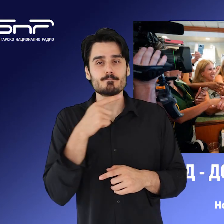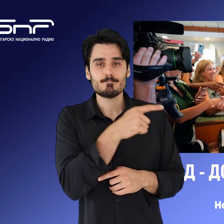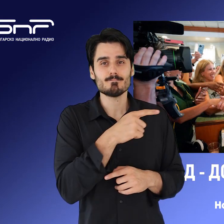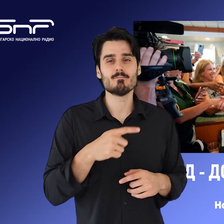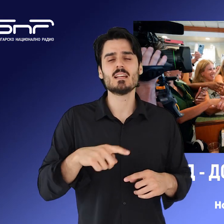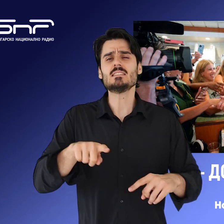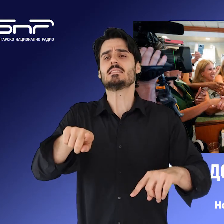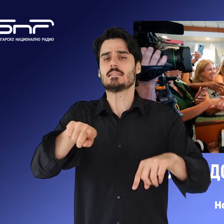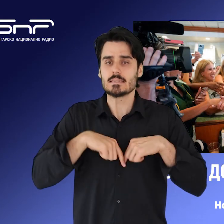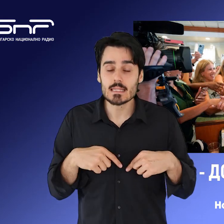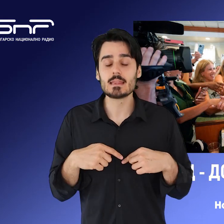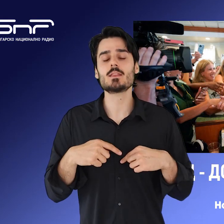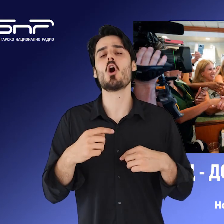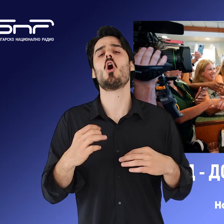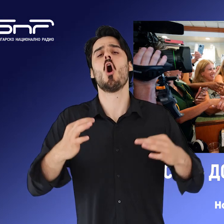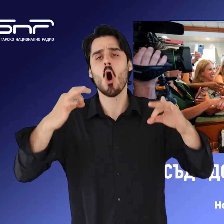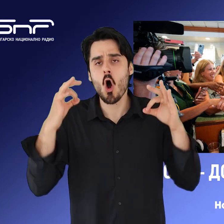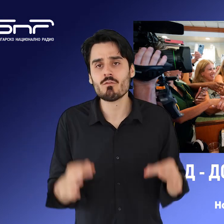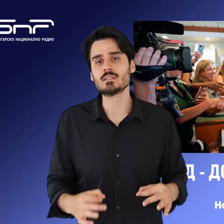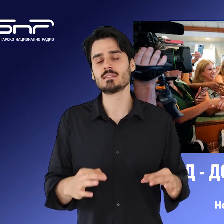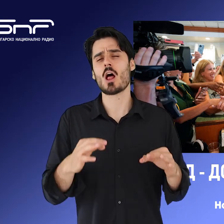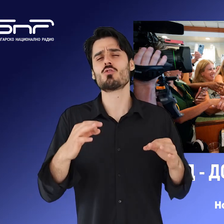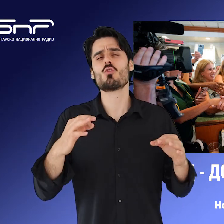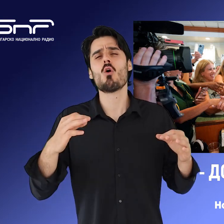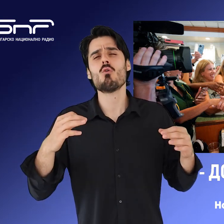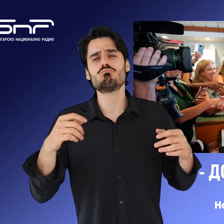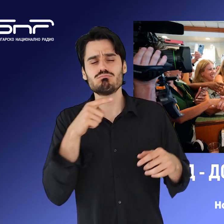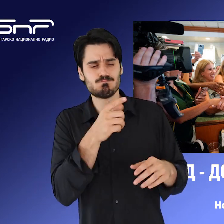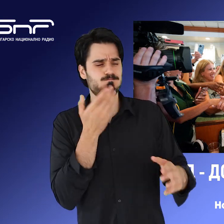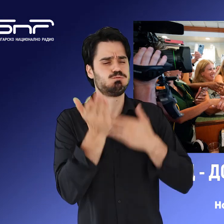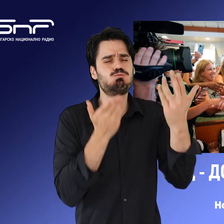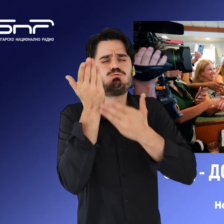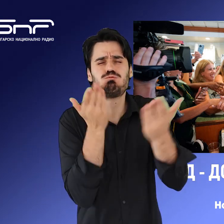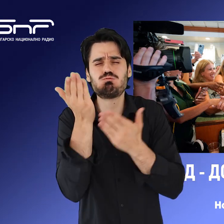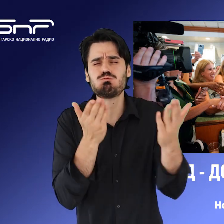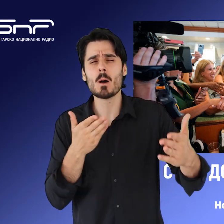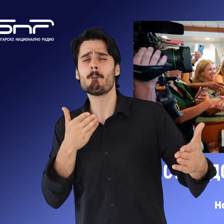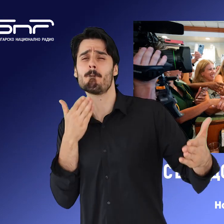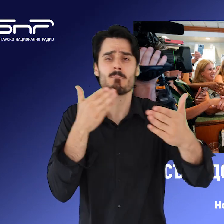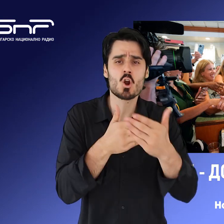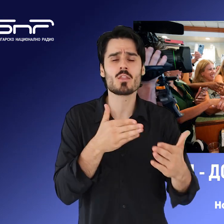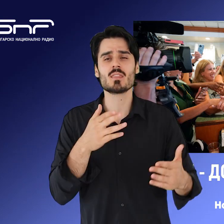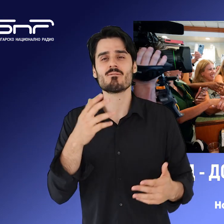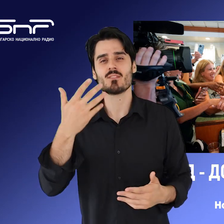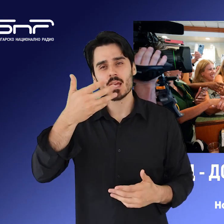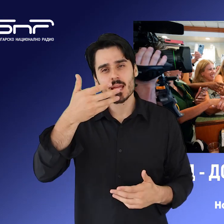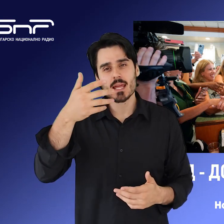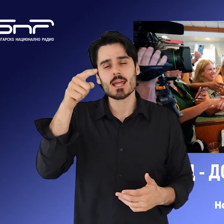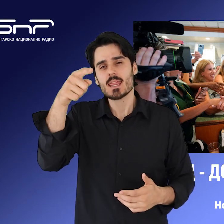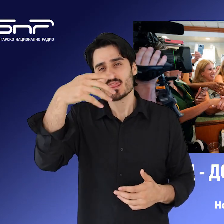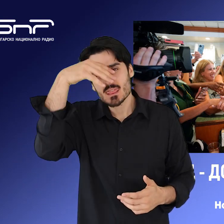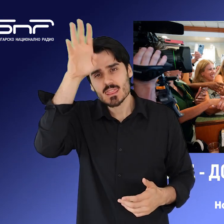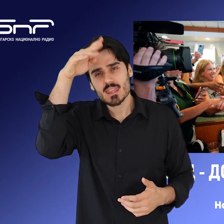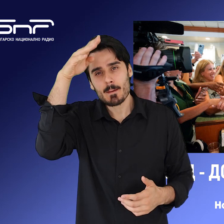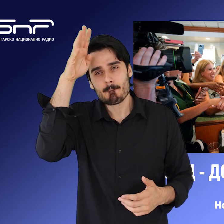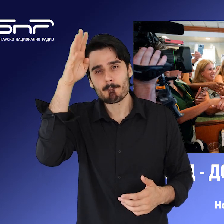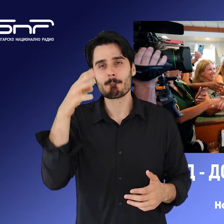Федерален съдия официално повдигна 37 обвинения на бившия американския президент Доналд Тръмп, свързани с незаконно притежание и